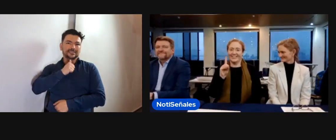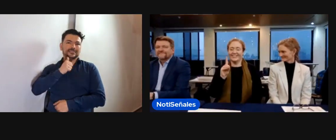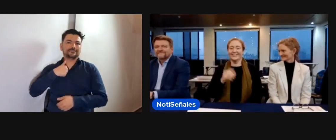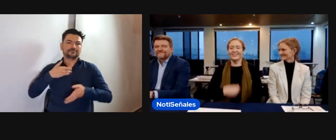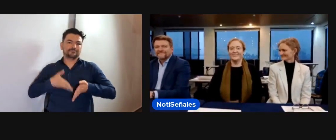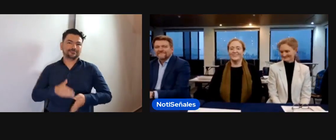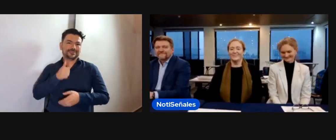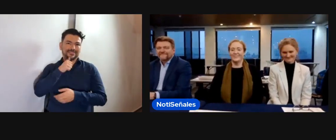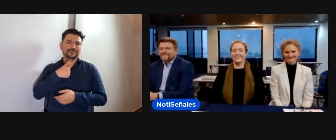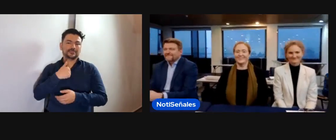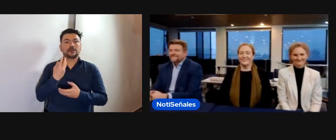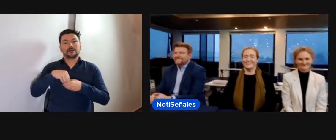Federación Mundial de Sordos.